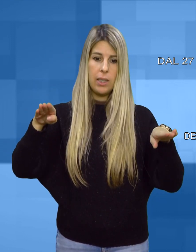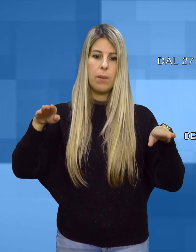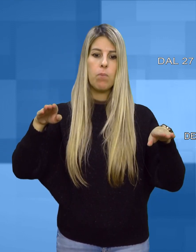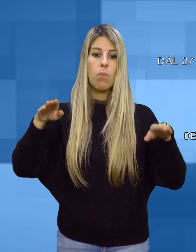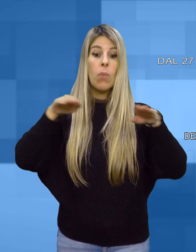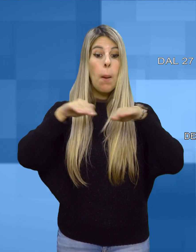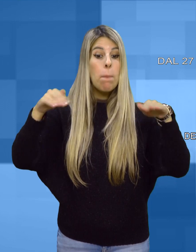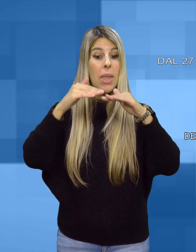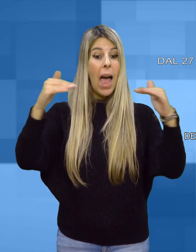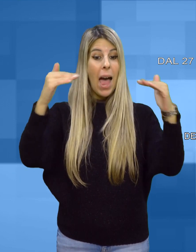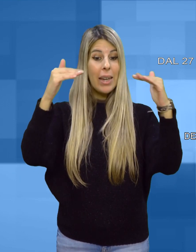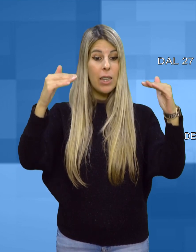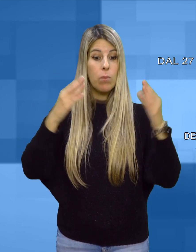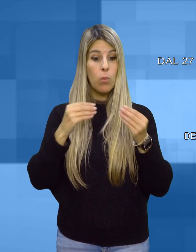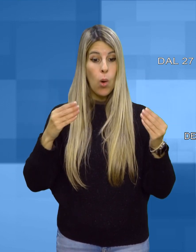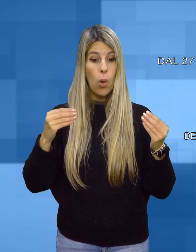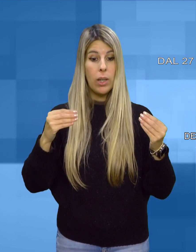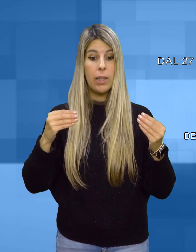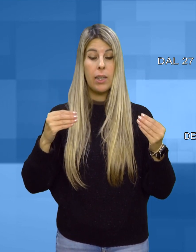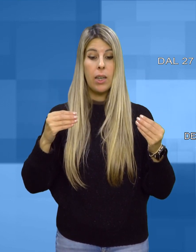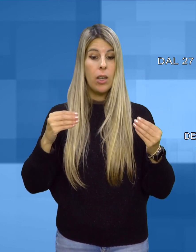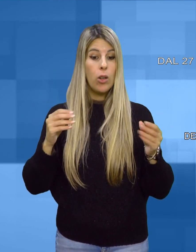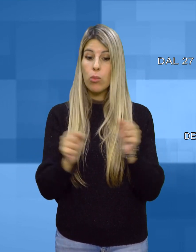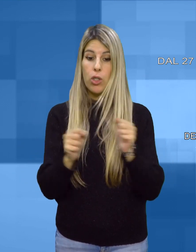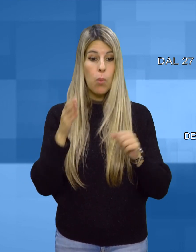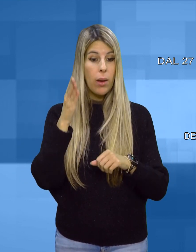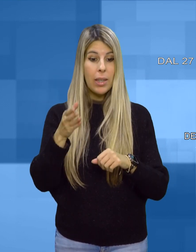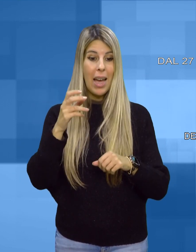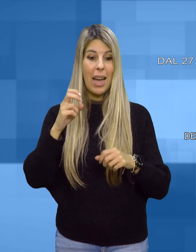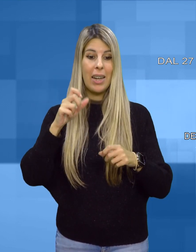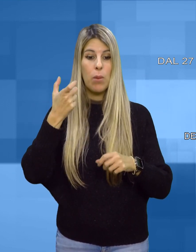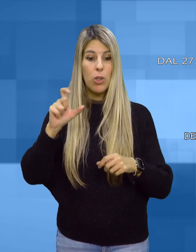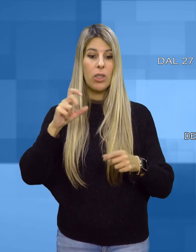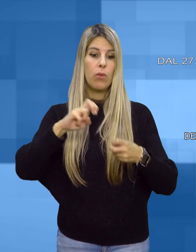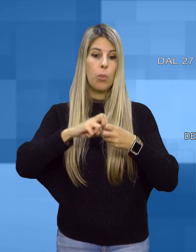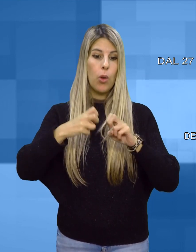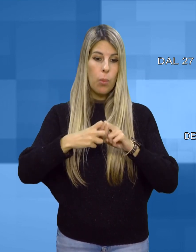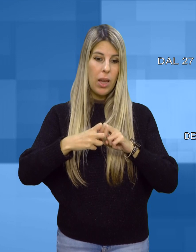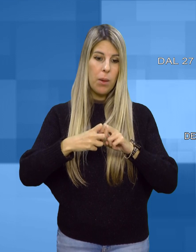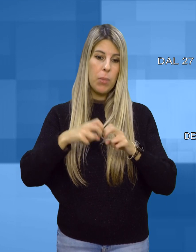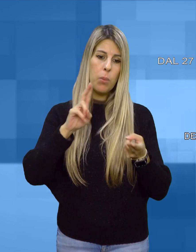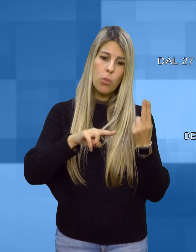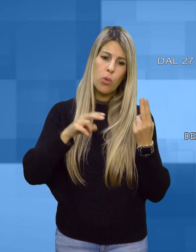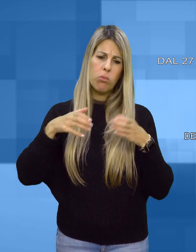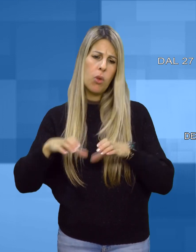La scuola, che a parole deve essere un luogo super sicuro, è invece il luogo in cui l'ansia e il timore di